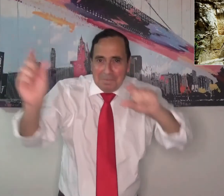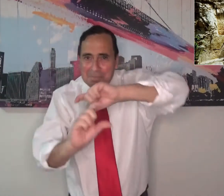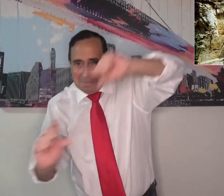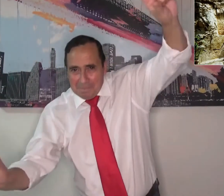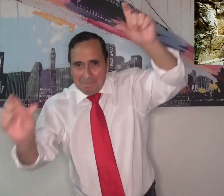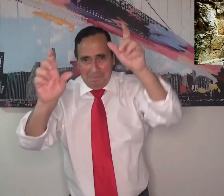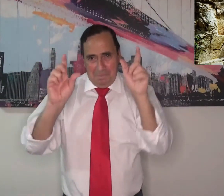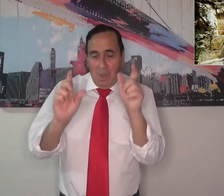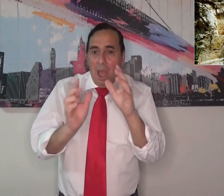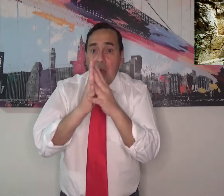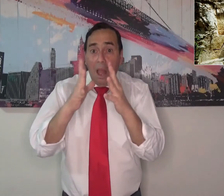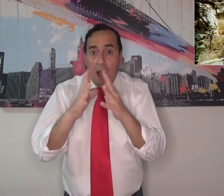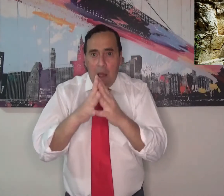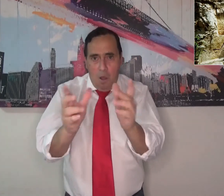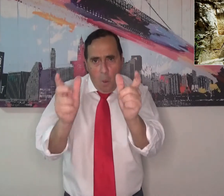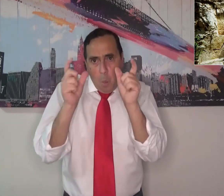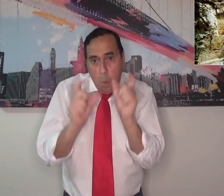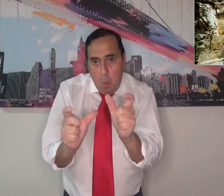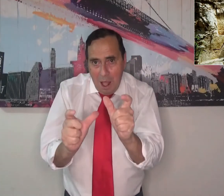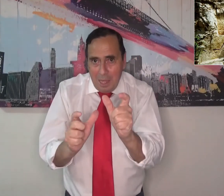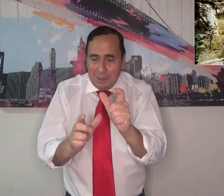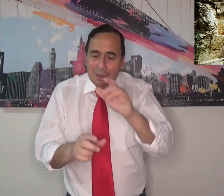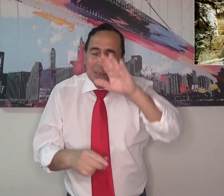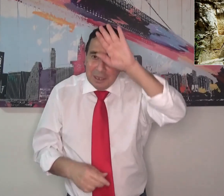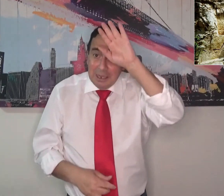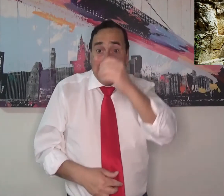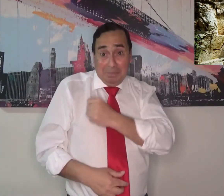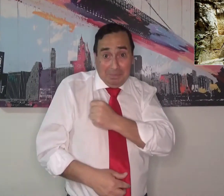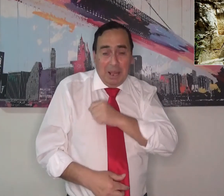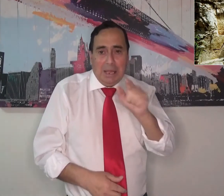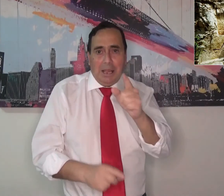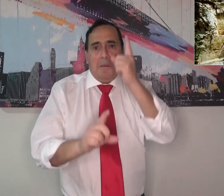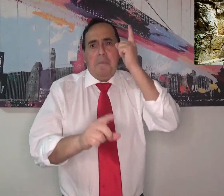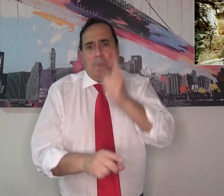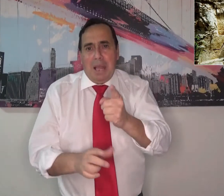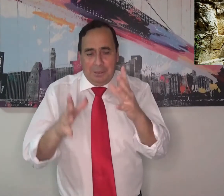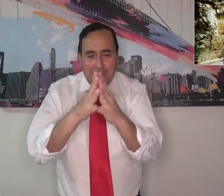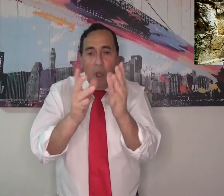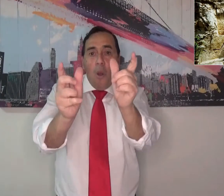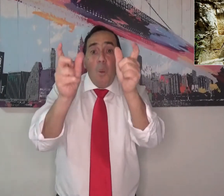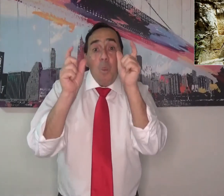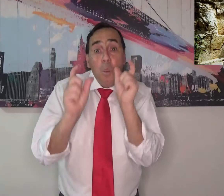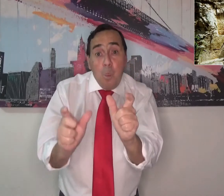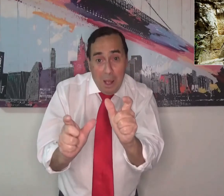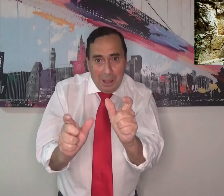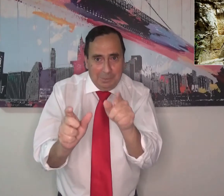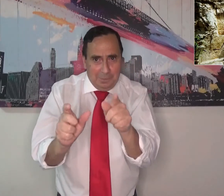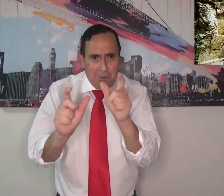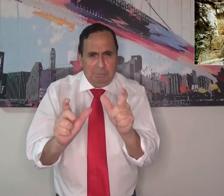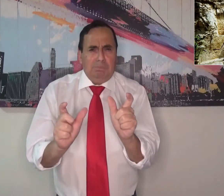llave, como un candado muy protegido, guardando para que no pudiera salir, para